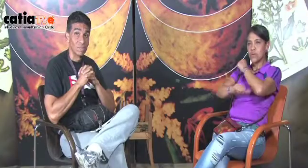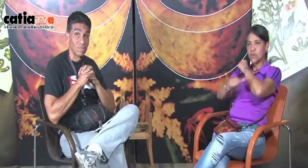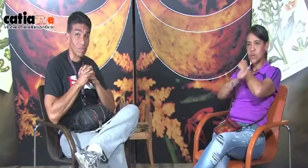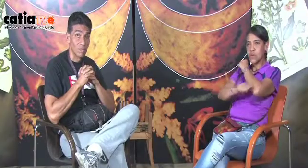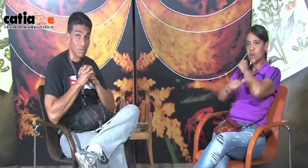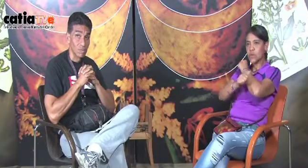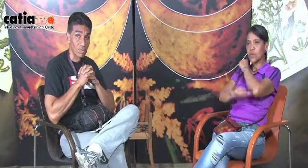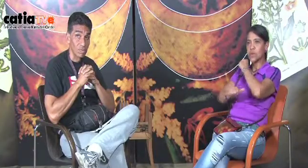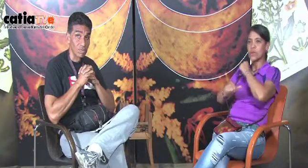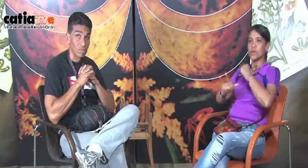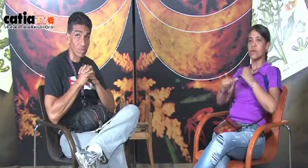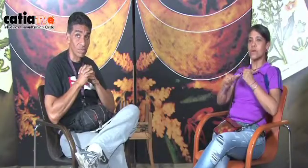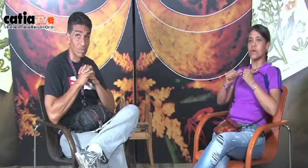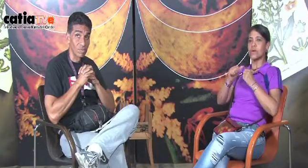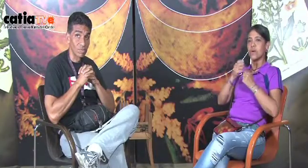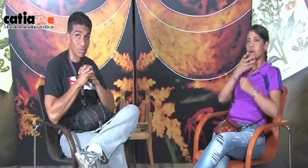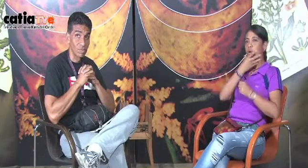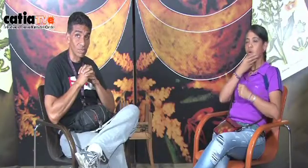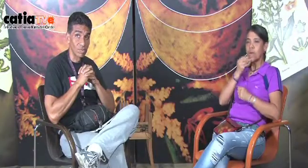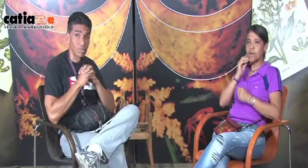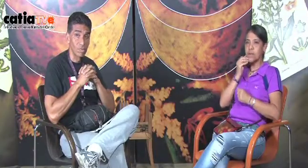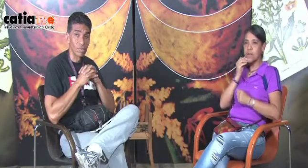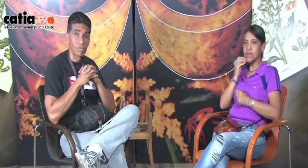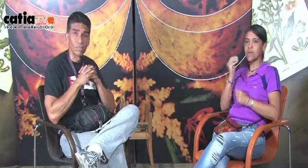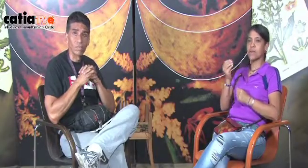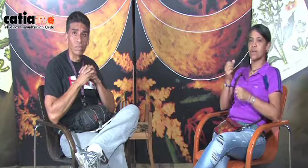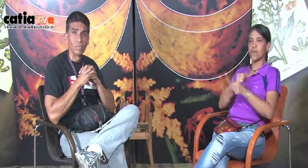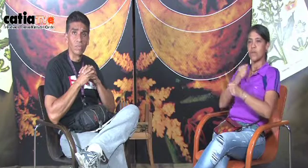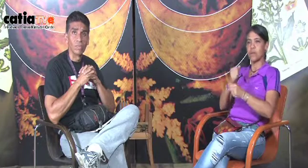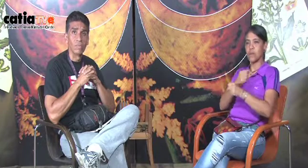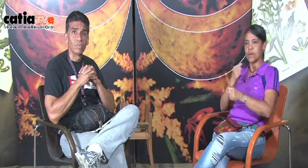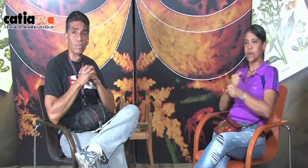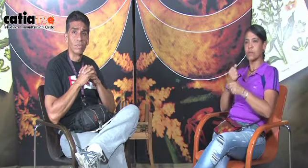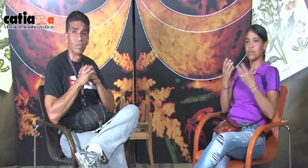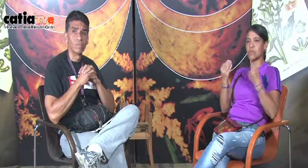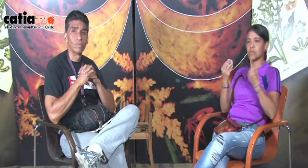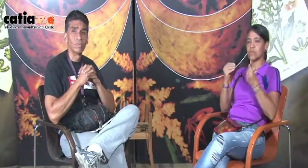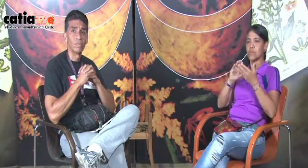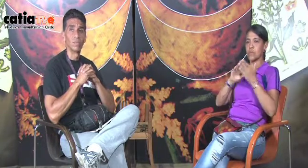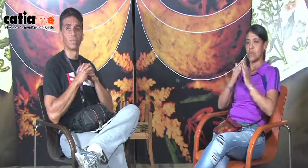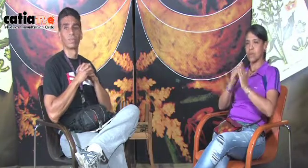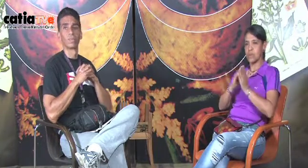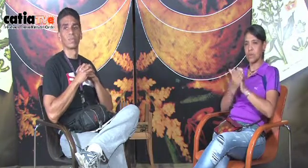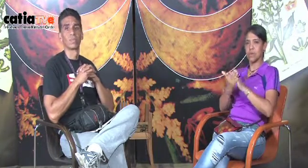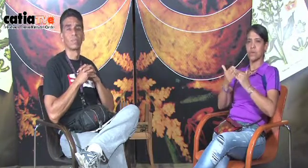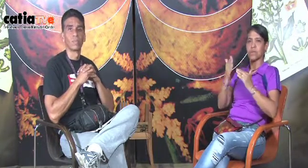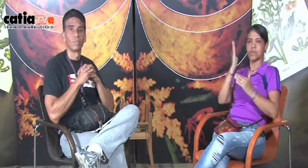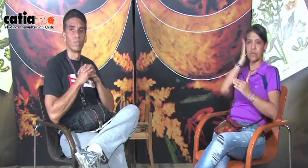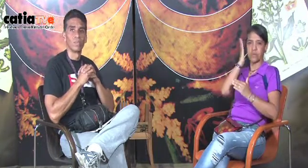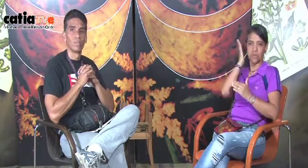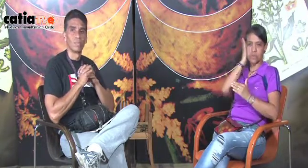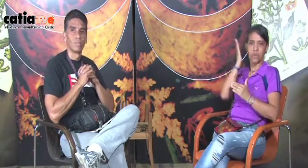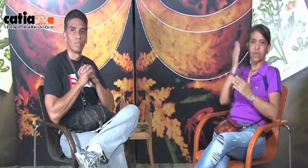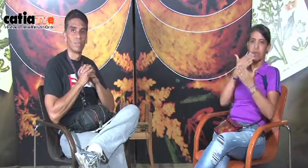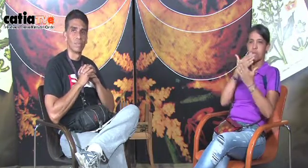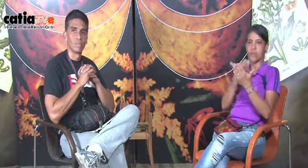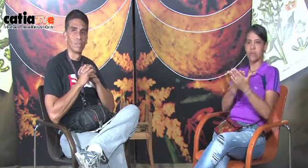Jesús es un joven que trabaja mucho por la comunidad auditiva. Gracias a los